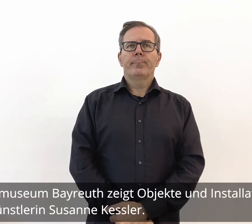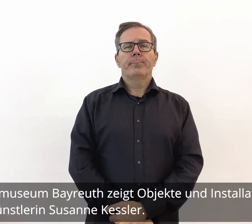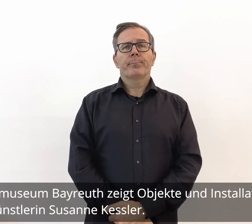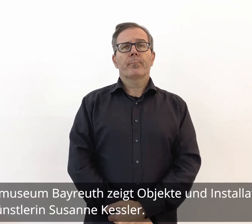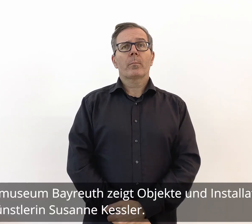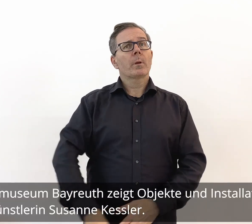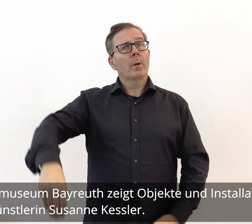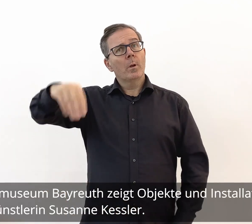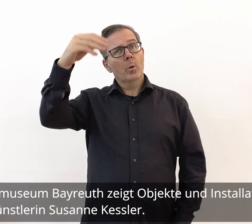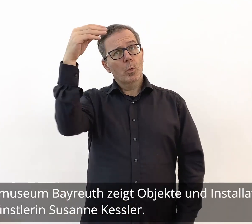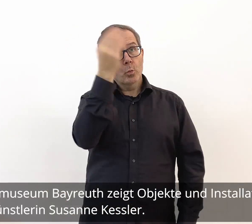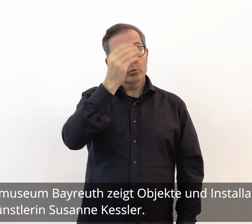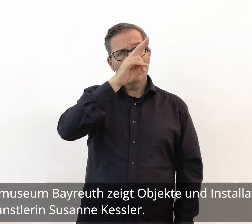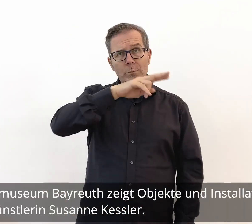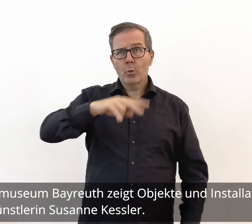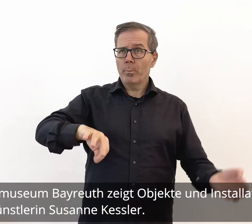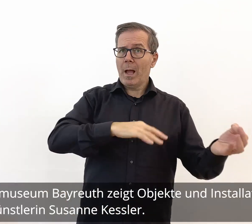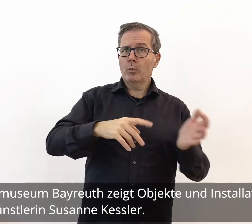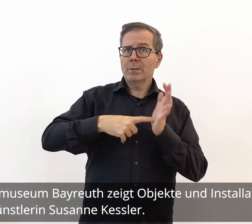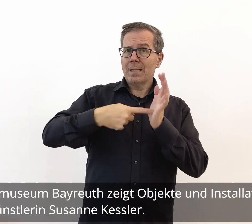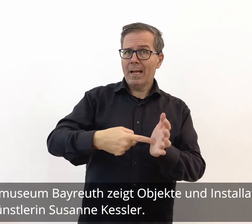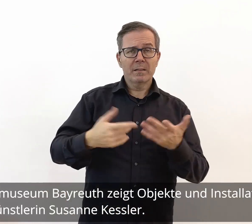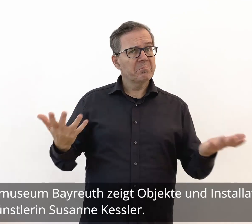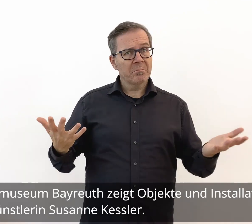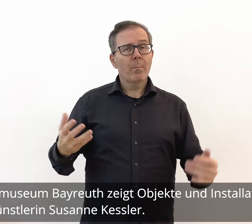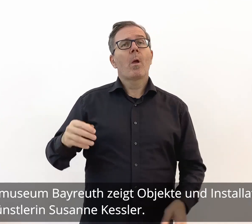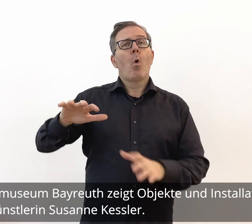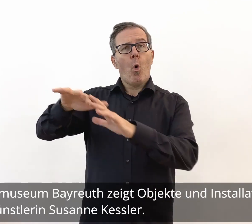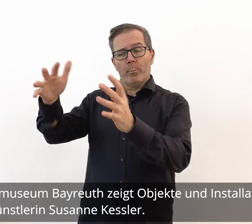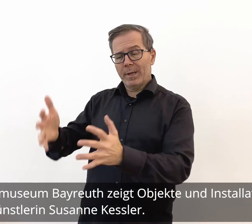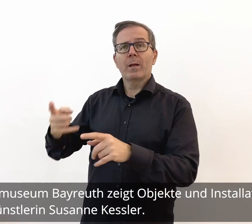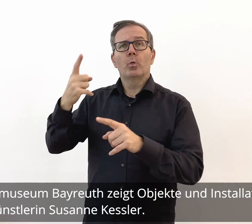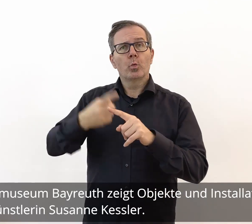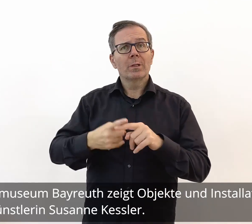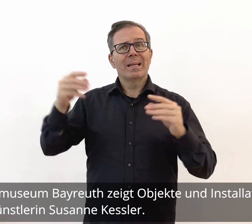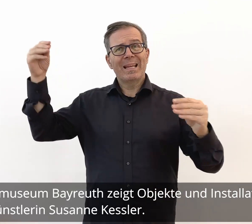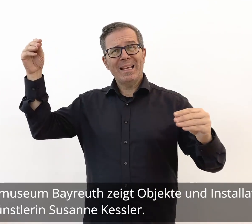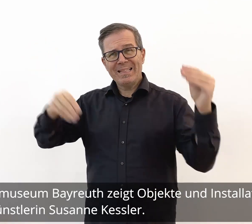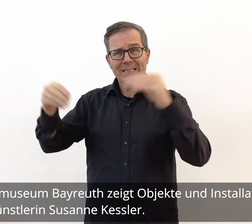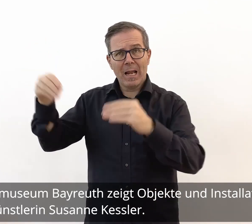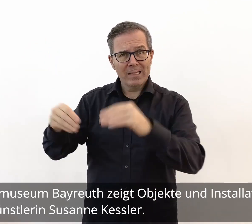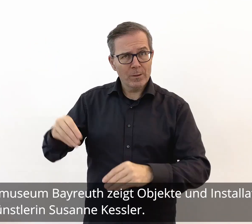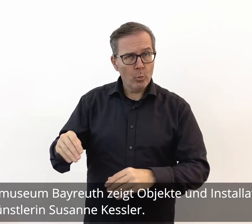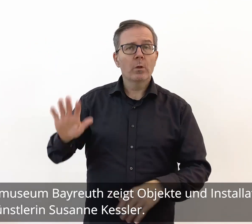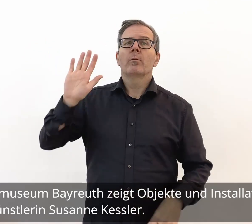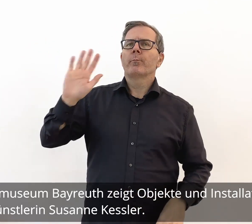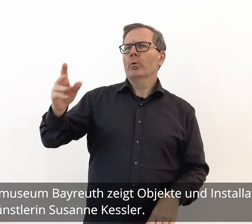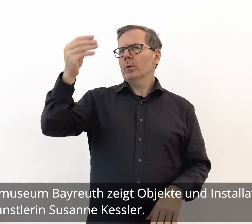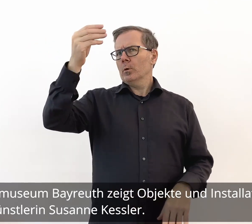Das Kunstmuseum Bayreuth zeigt Objekte und Installationen von der